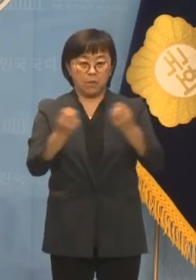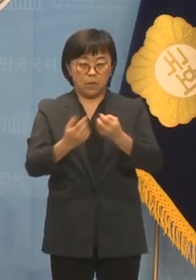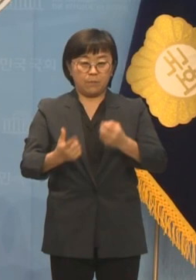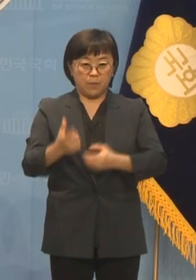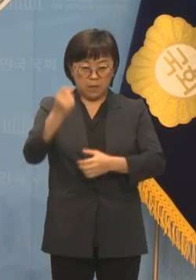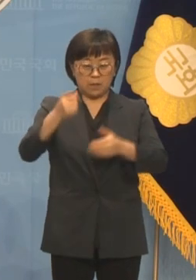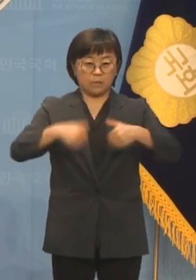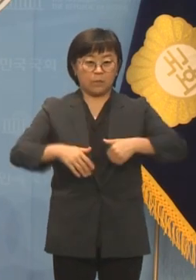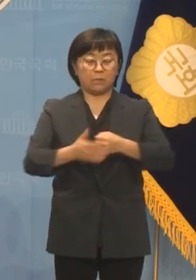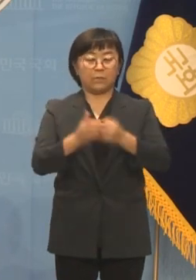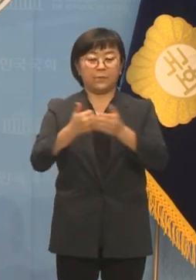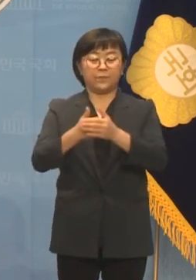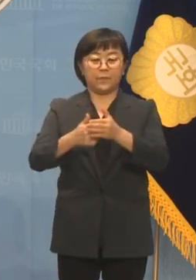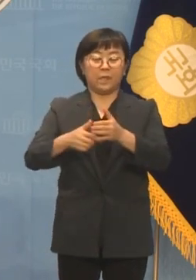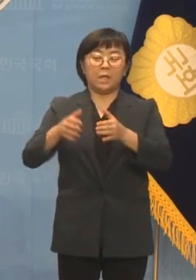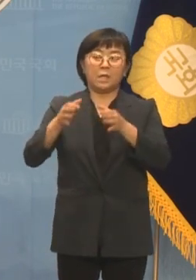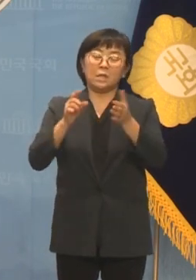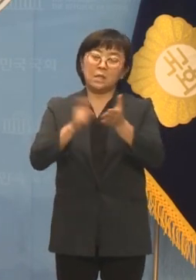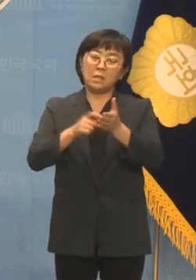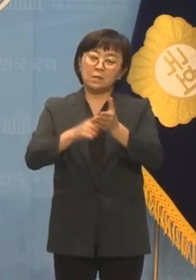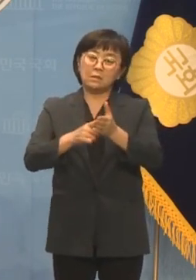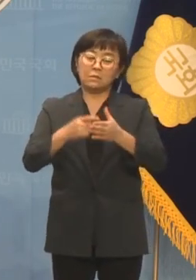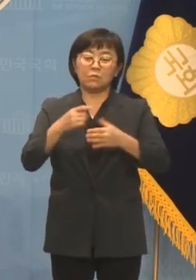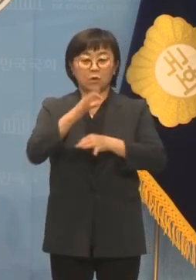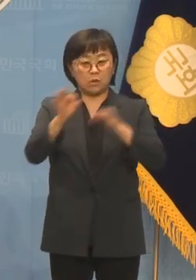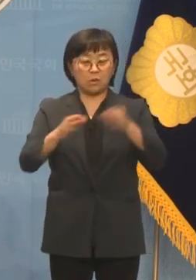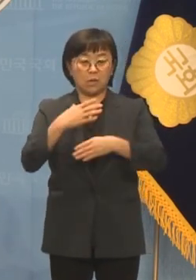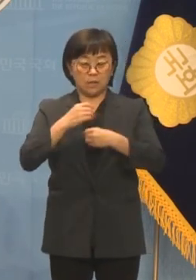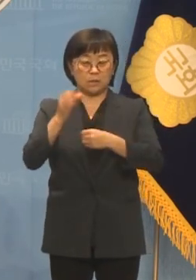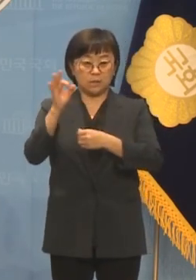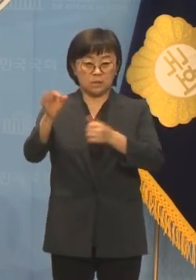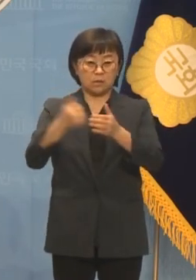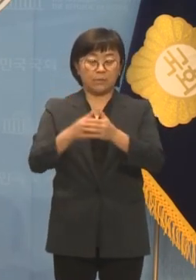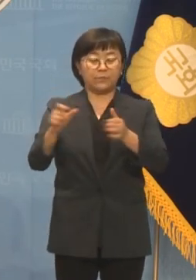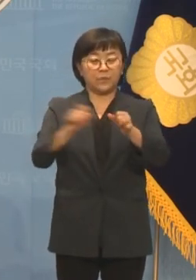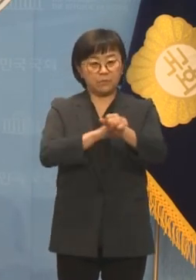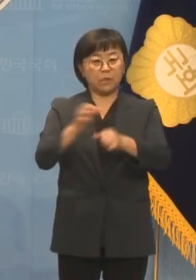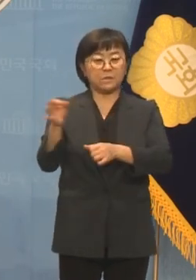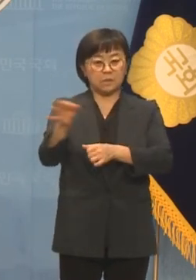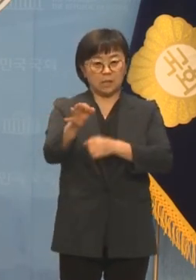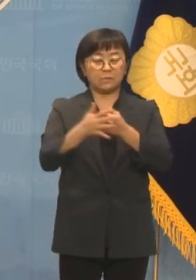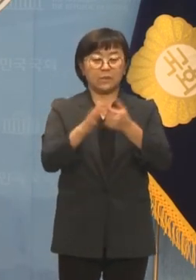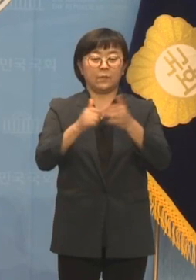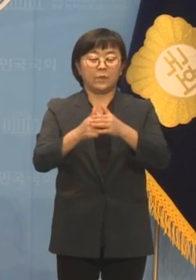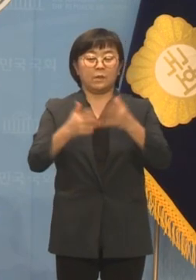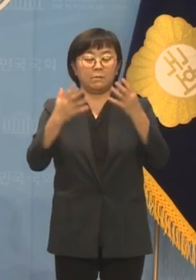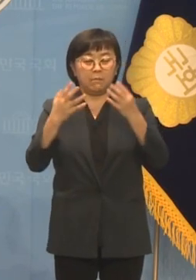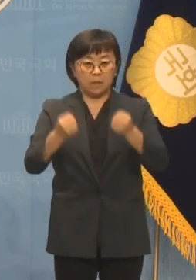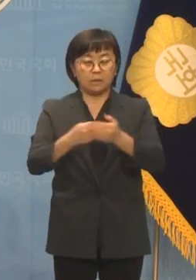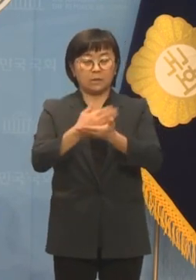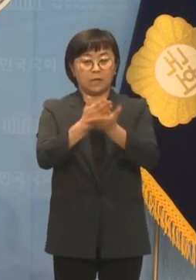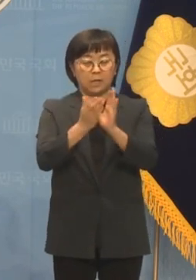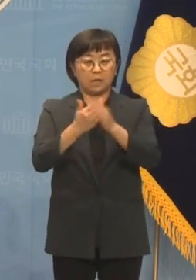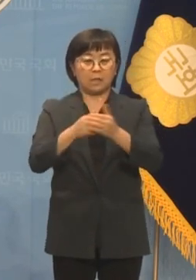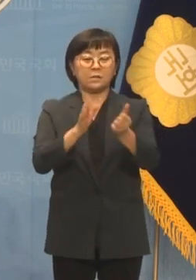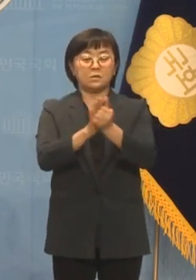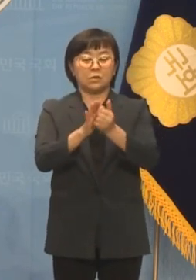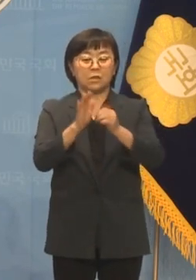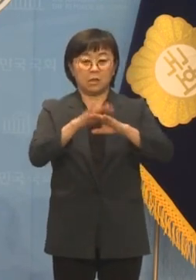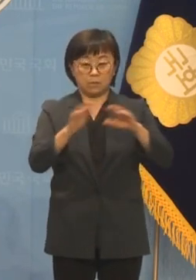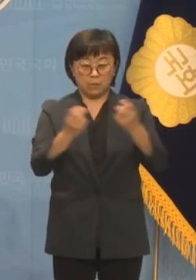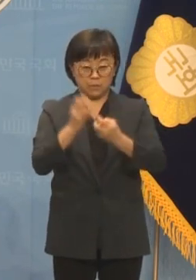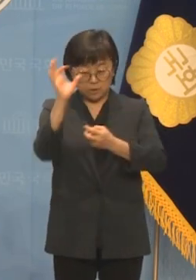소상공인 지능기금 긴급경영안전자금 지원, 특별교부세 등 다양한 지원 대책을 모두 강구해 주시기 바랍니다.